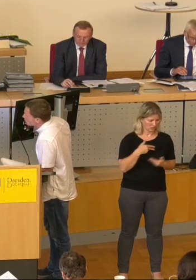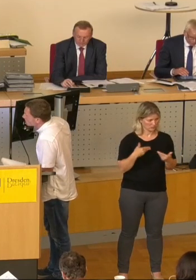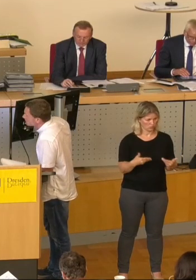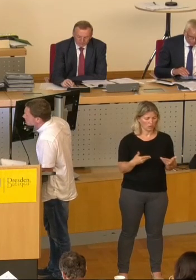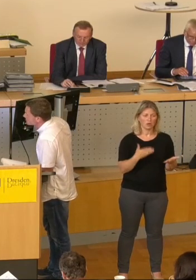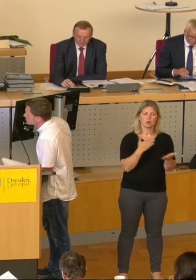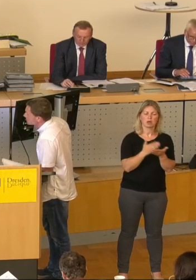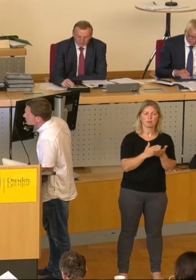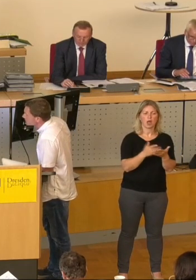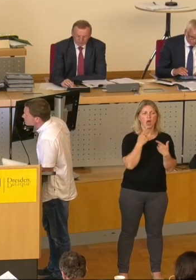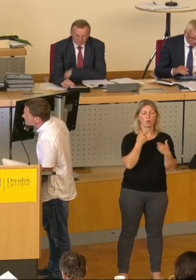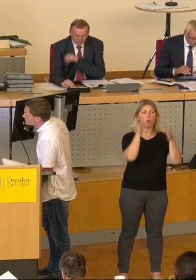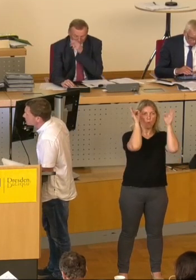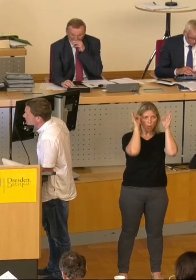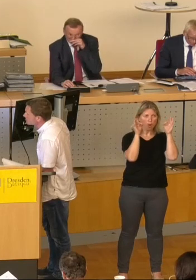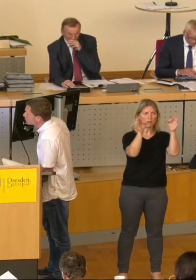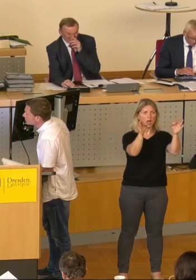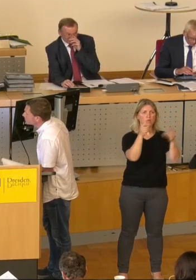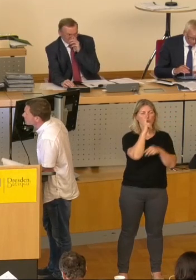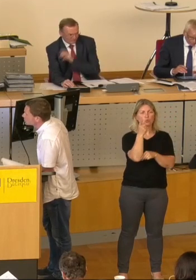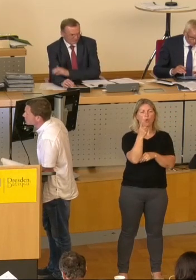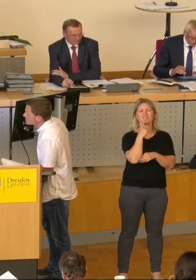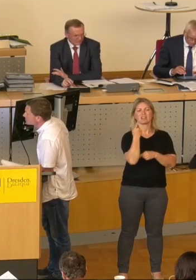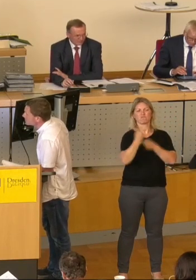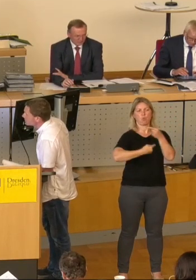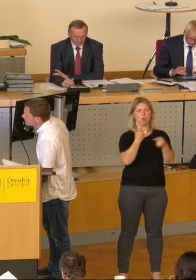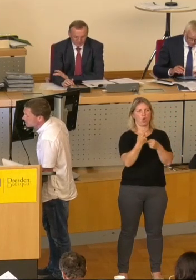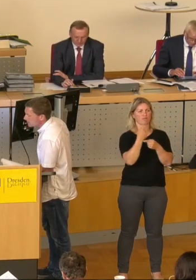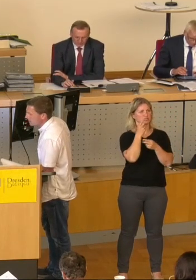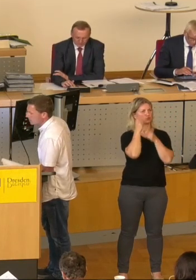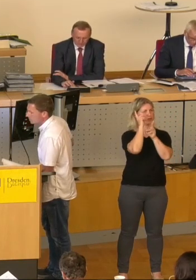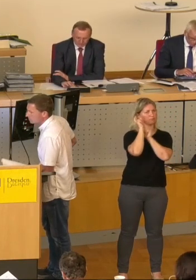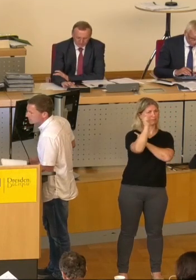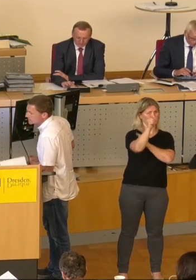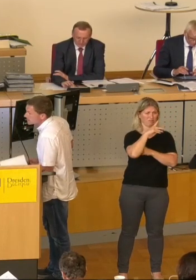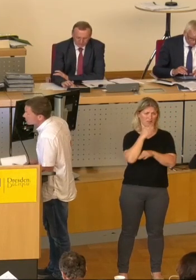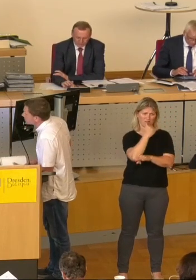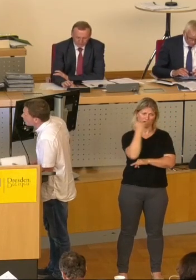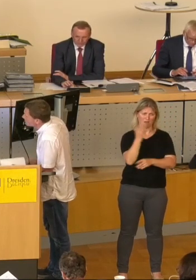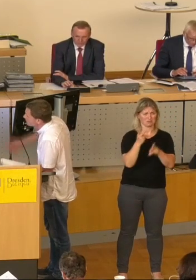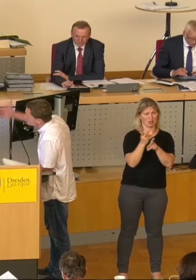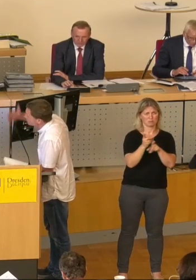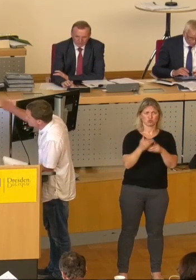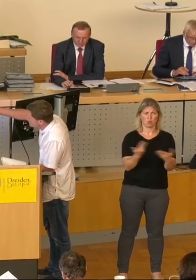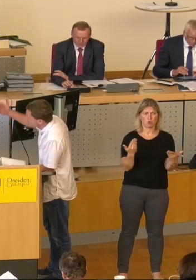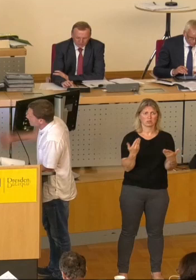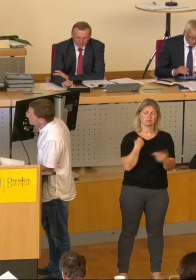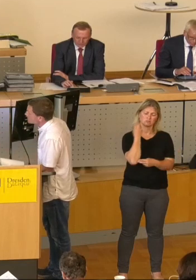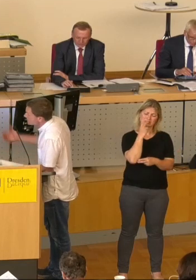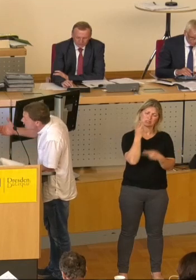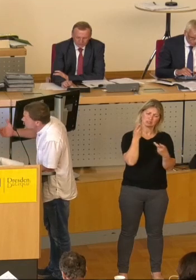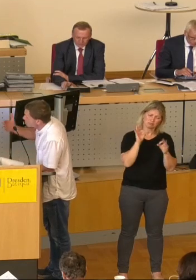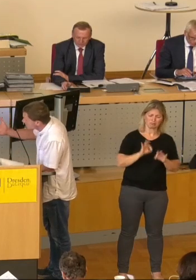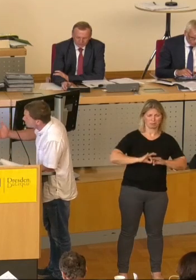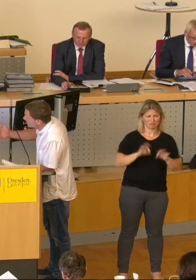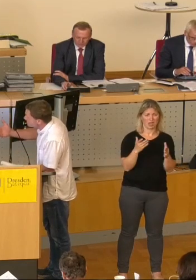zum Beispiel die Oberleitungen ganz interimsmäßig verlegt wurden und das schon seit vielen Jahren. Und jetzt geht es einfach darum, einen Weg zu finden. Also